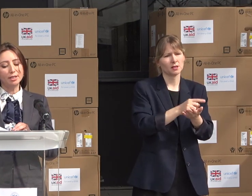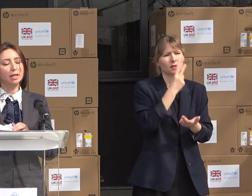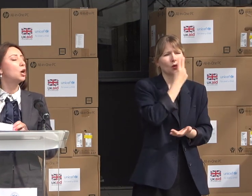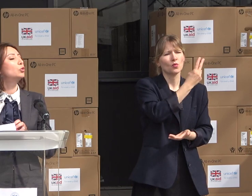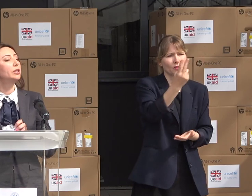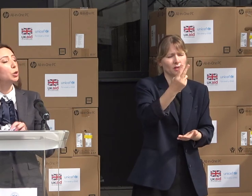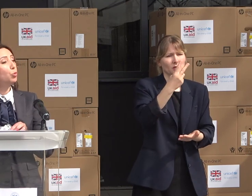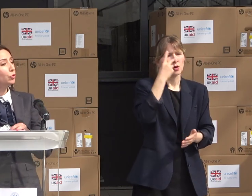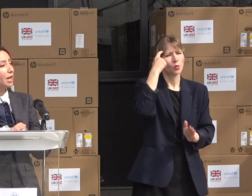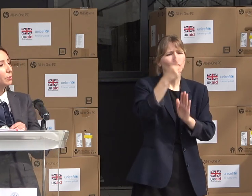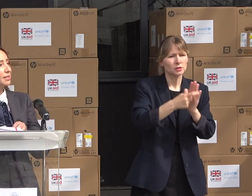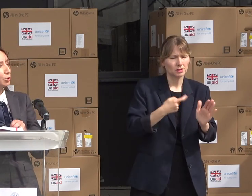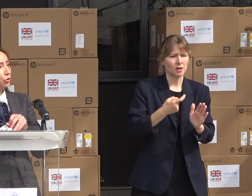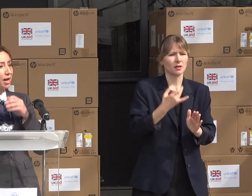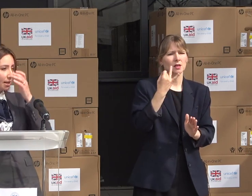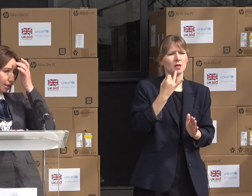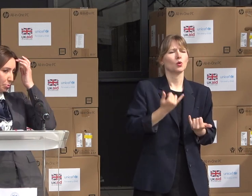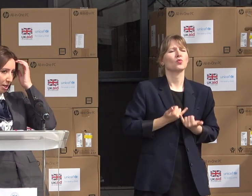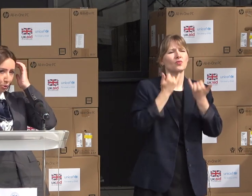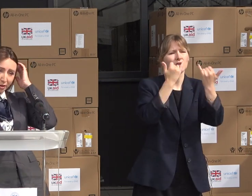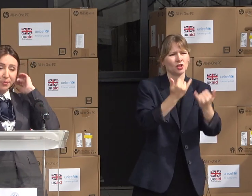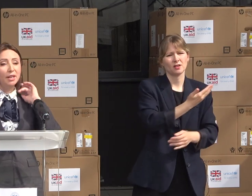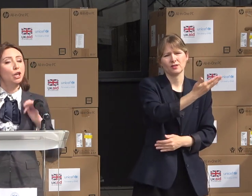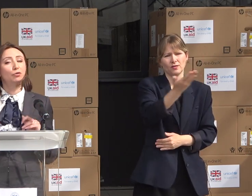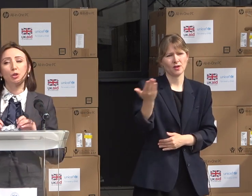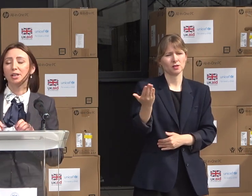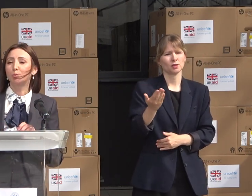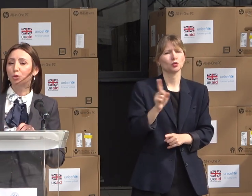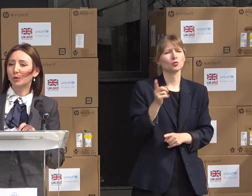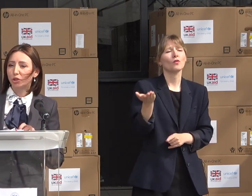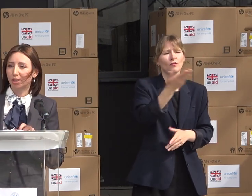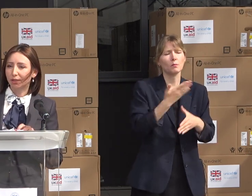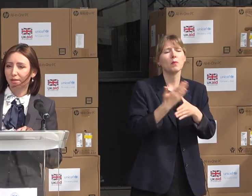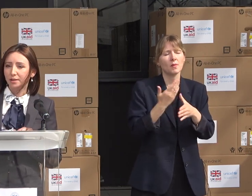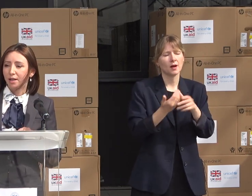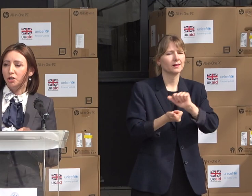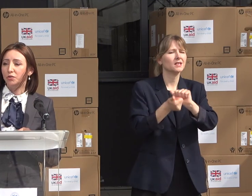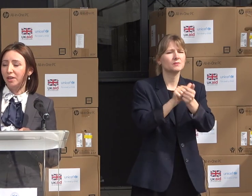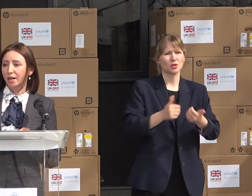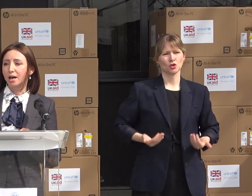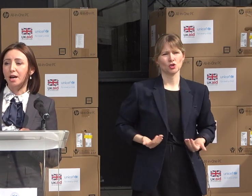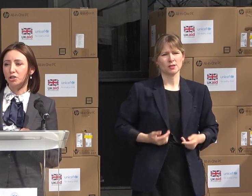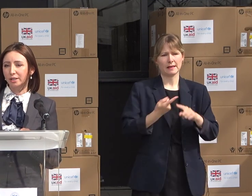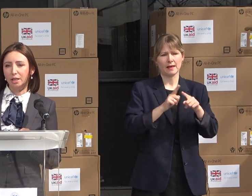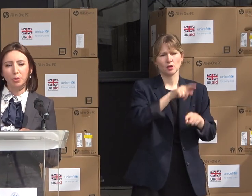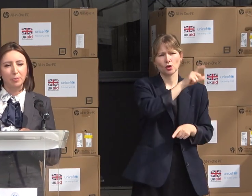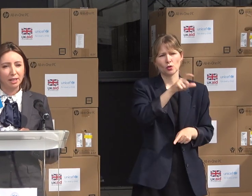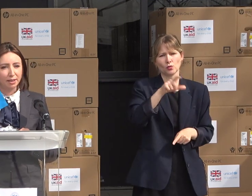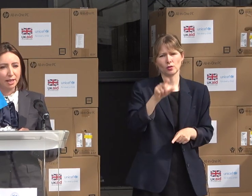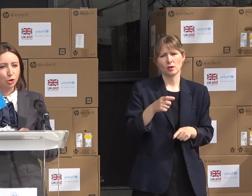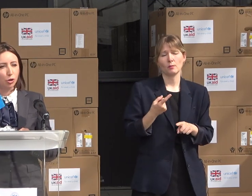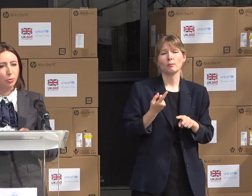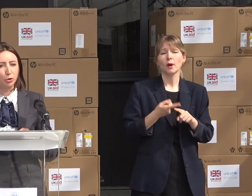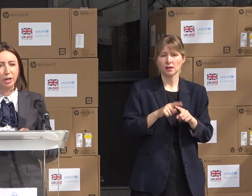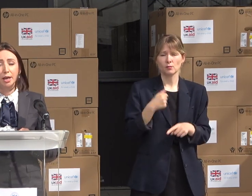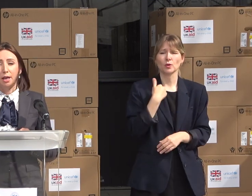cunoască ca un bun ambasador al schimbărilor. Eu vă doresc mult succes și fie ca acest echipament